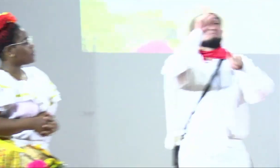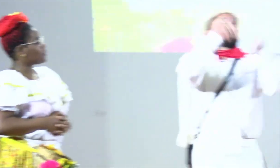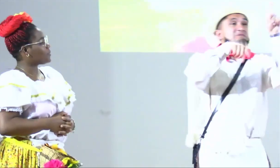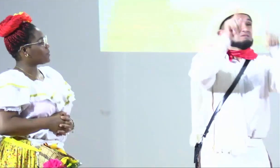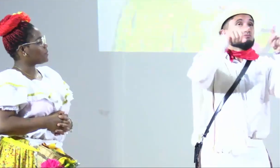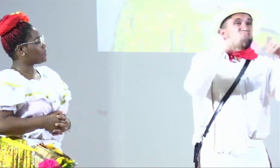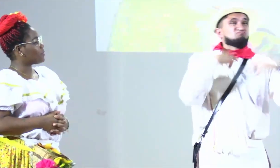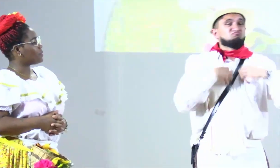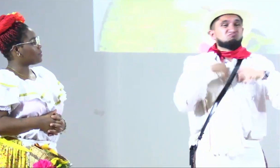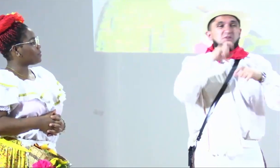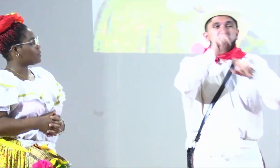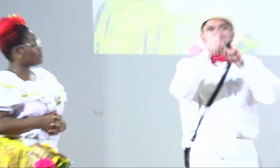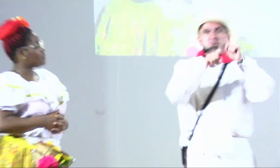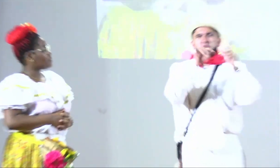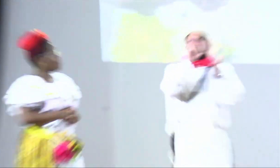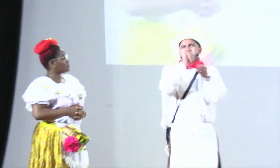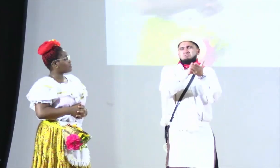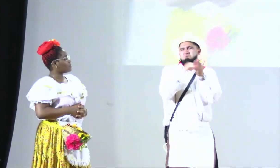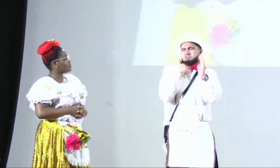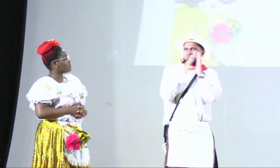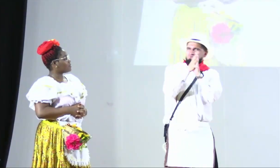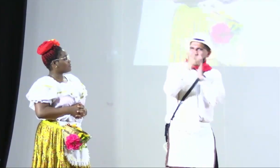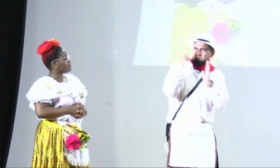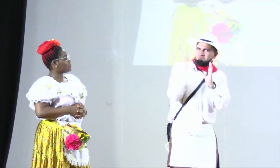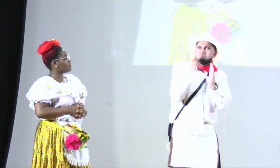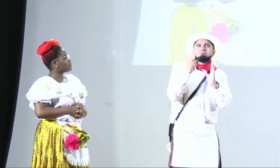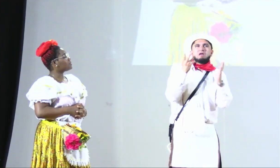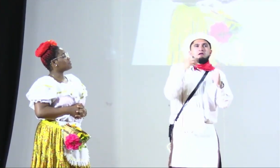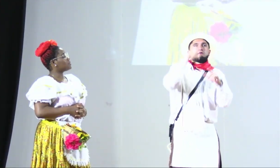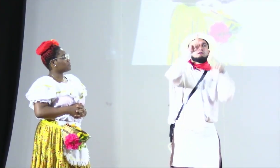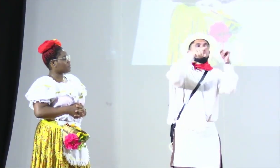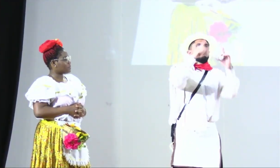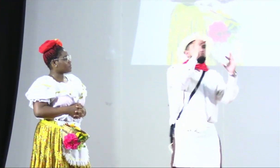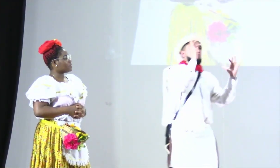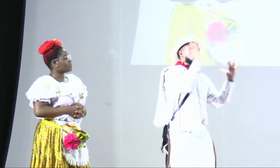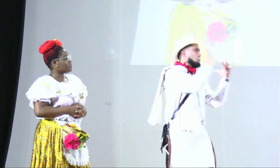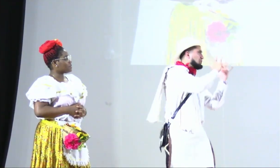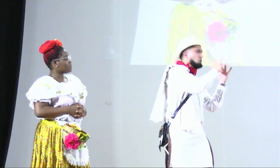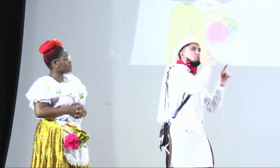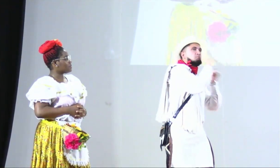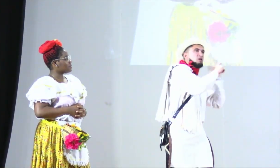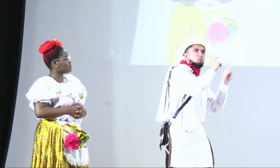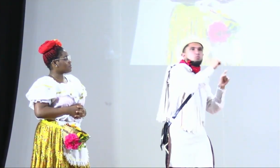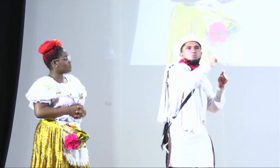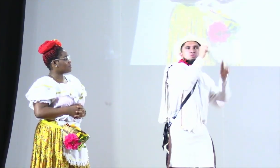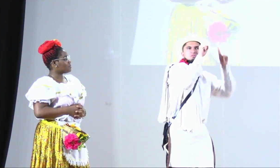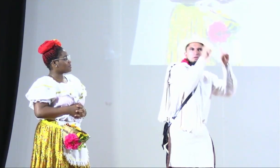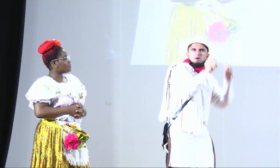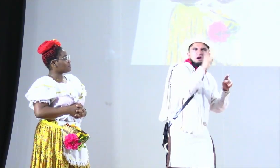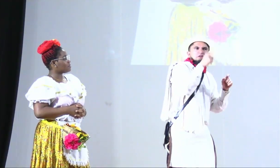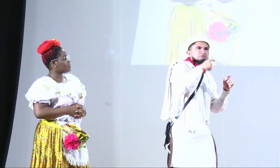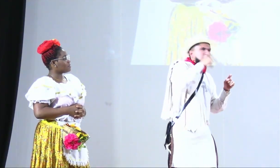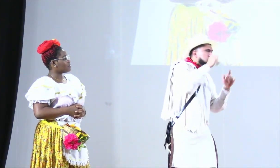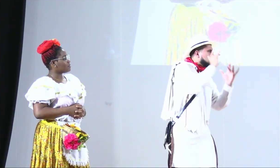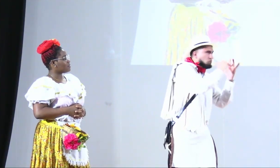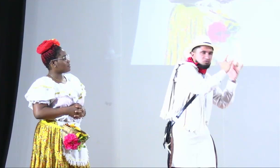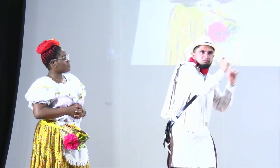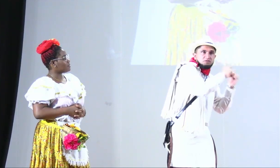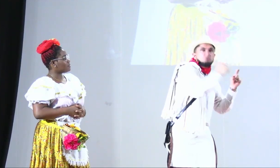muy bien pues y también queremos añadir algo más de información para todos aquellos que tengan todavía sus